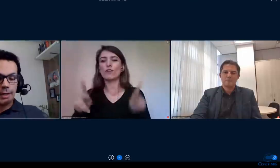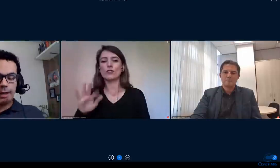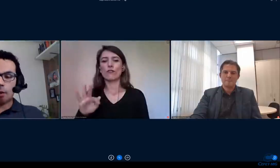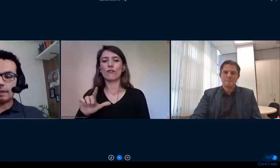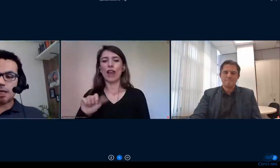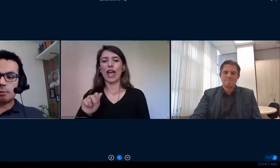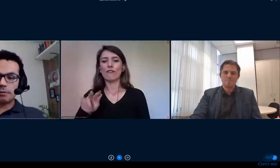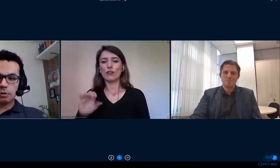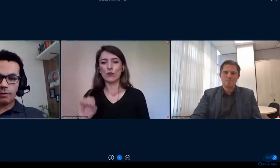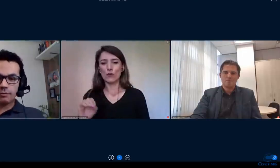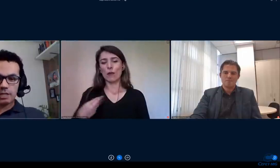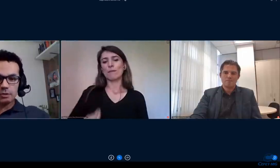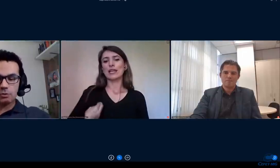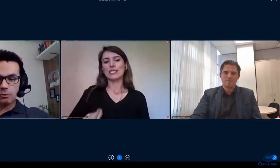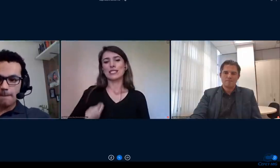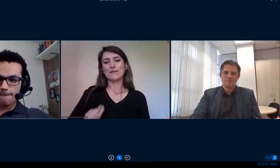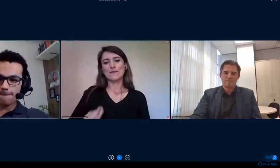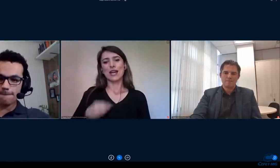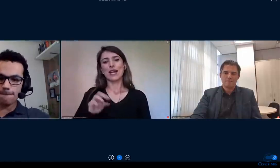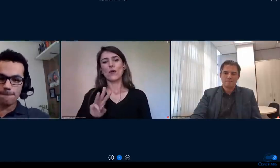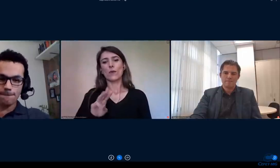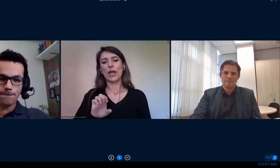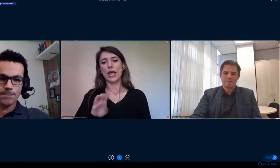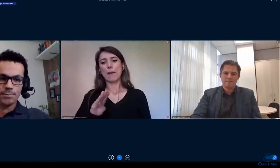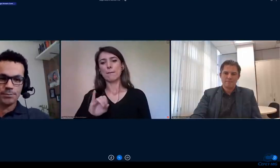boa tarde professor Flávio Santos